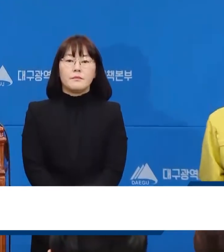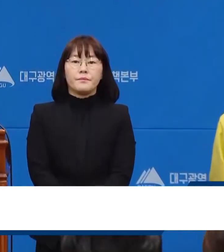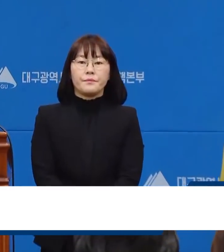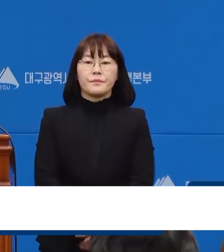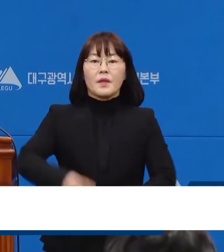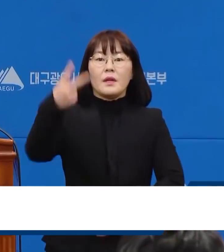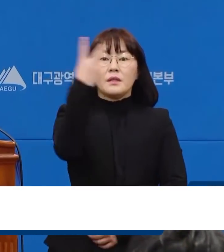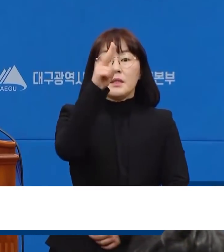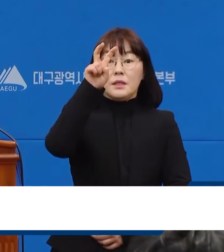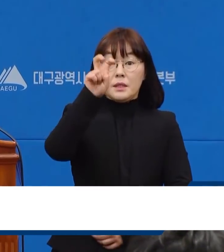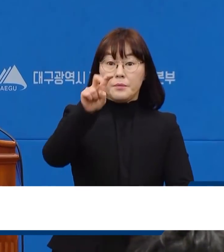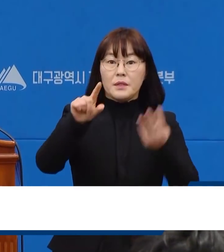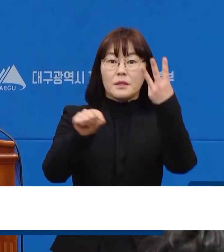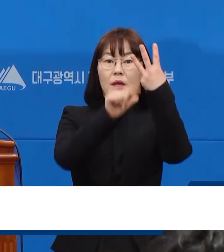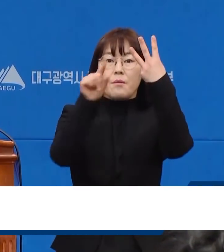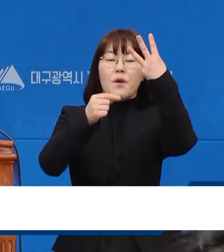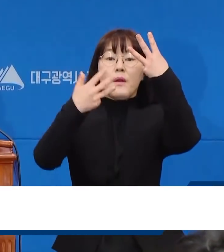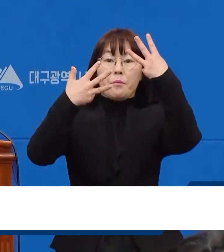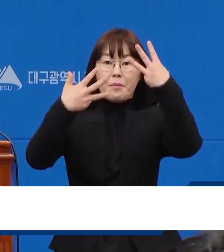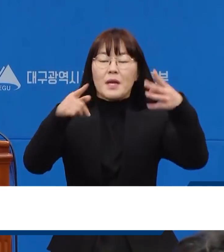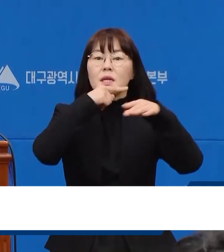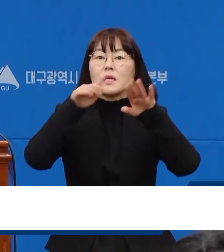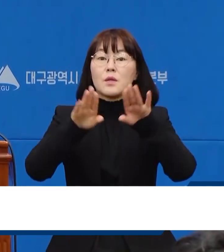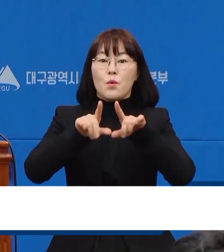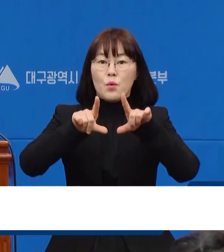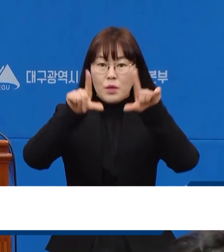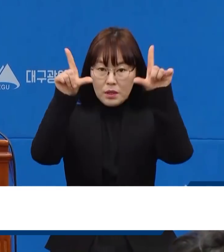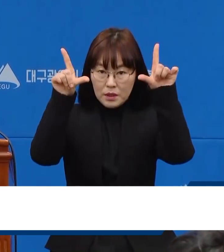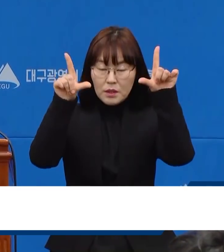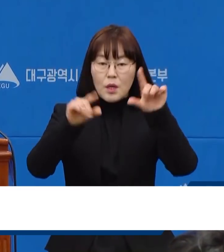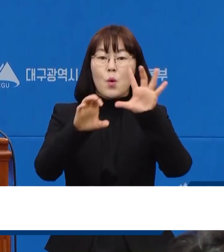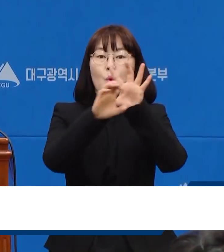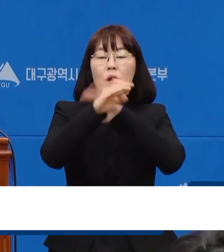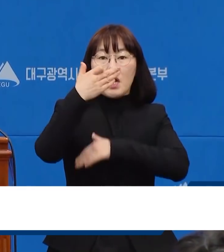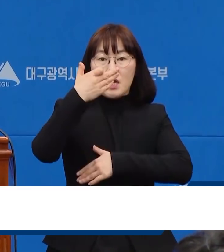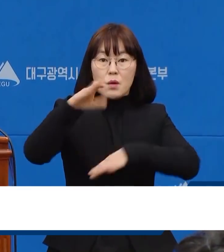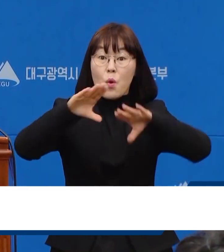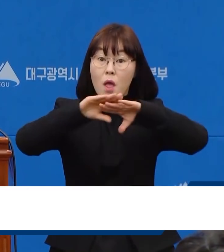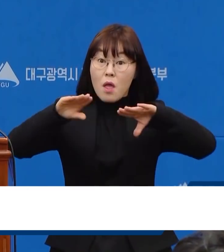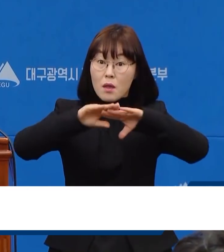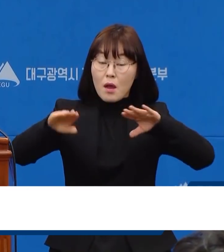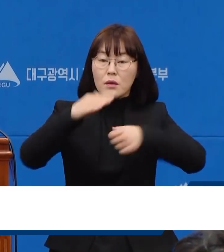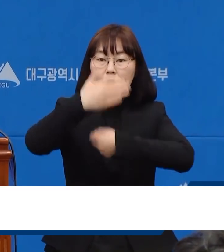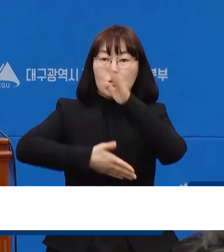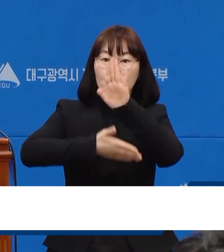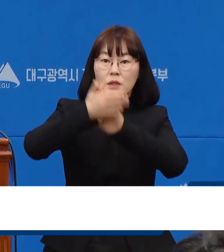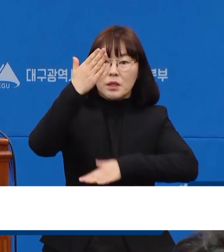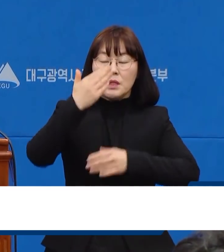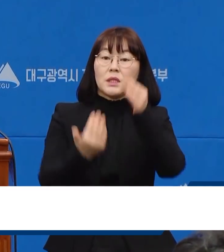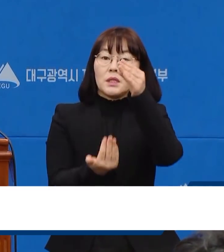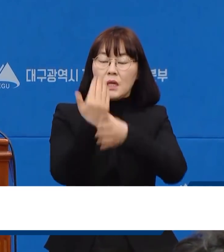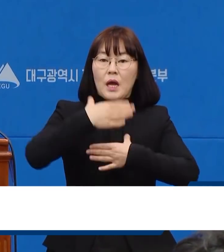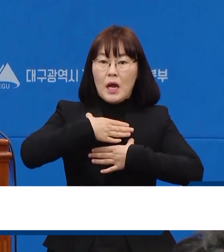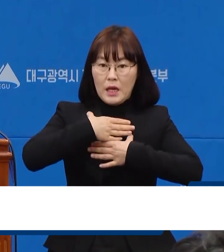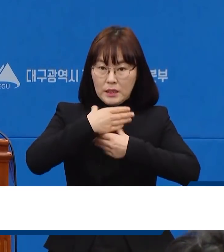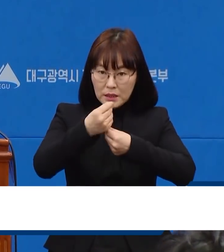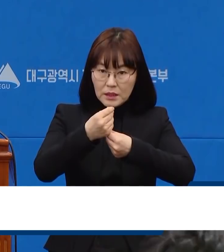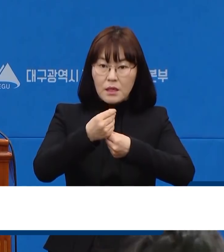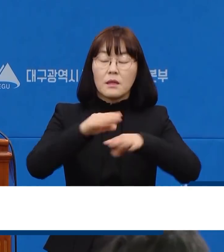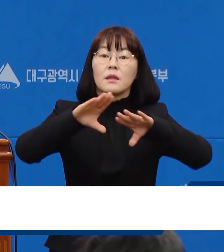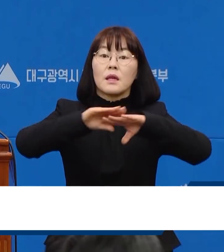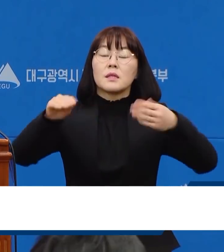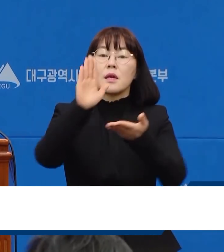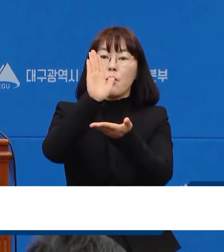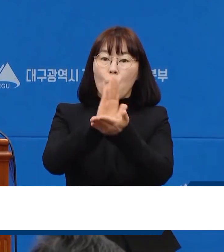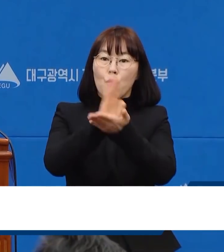2020년 3월 8일 일요일 코로나19 대응 관련 대구광역시 재난안전대책본부 정례 브리핑을